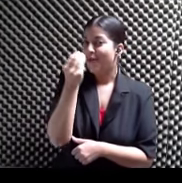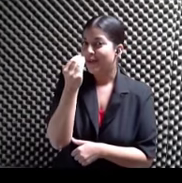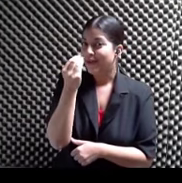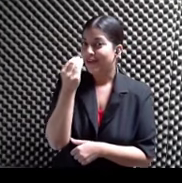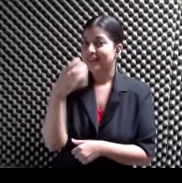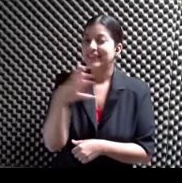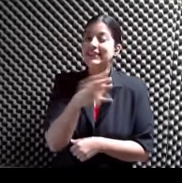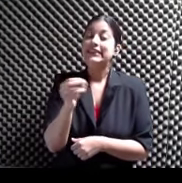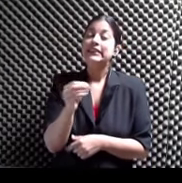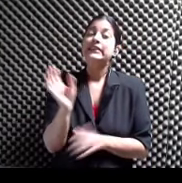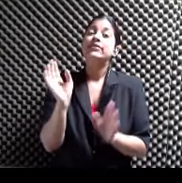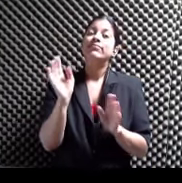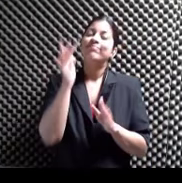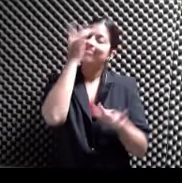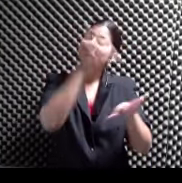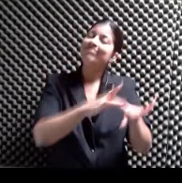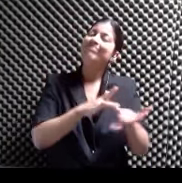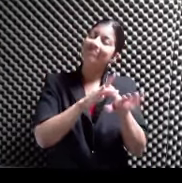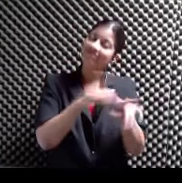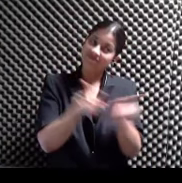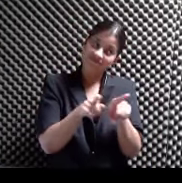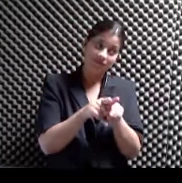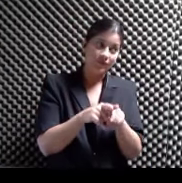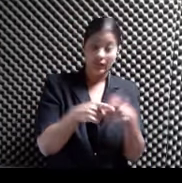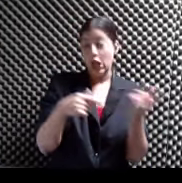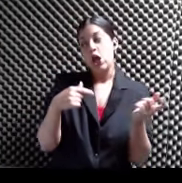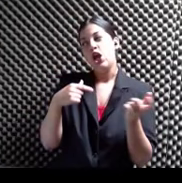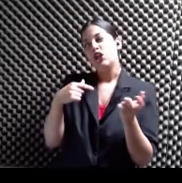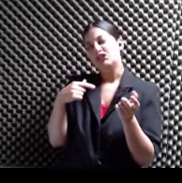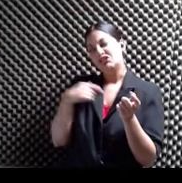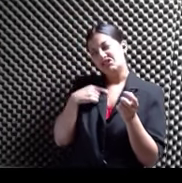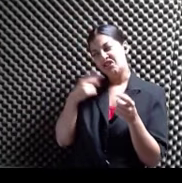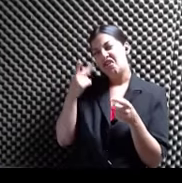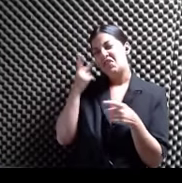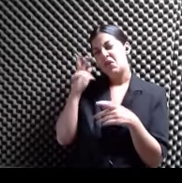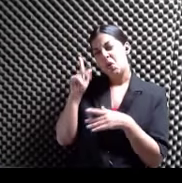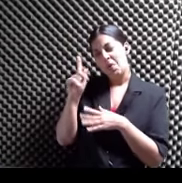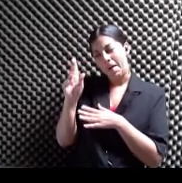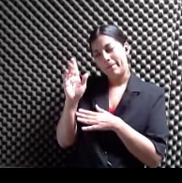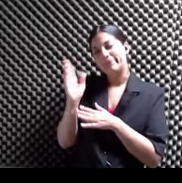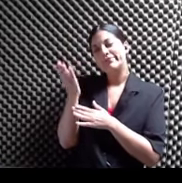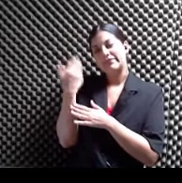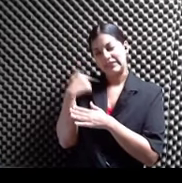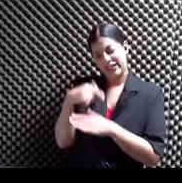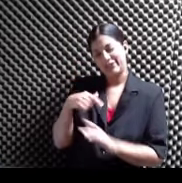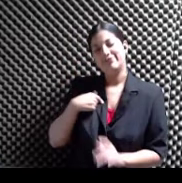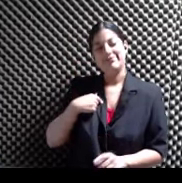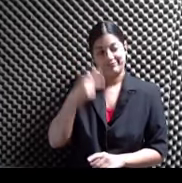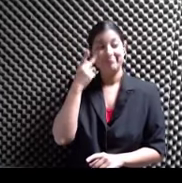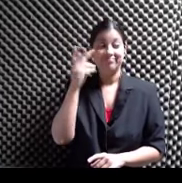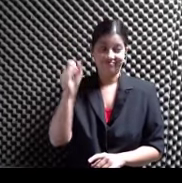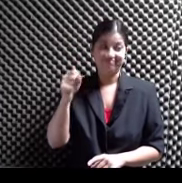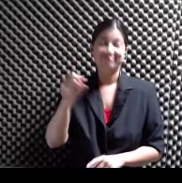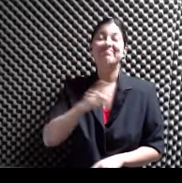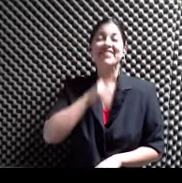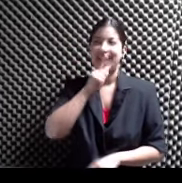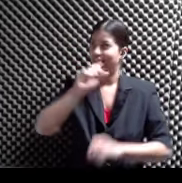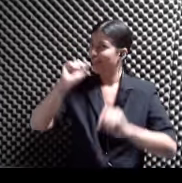reflexivo Yo tuve ya una probadita El jueves pasado Y yo he visto Y es verdad Tiene todo eso Lo